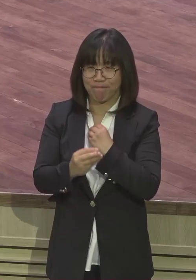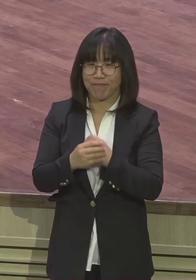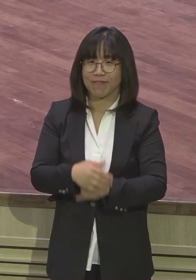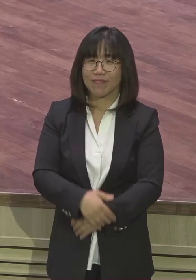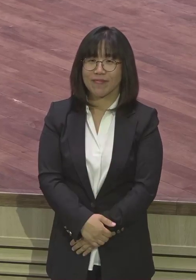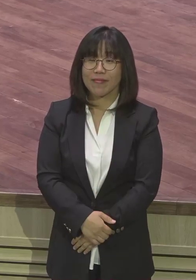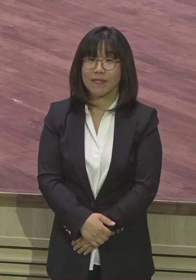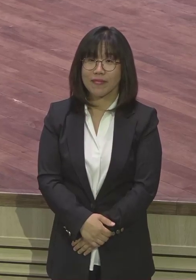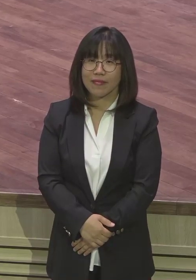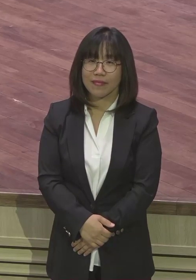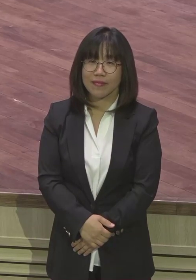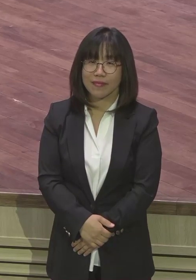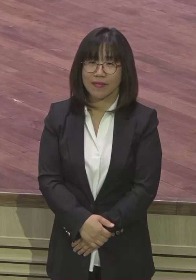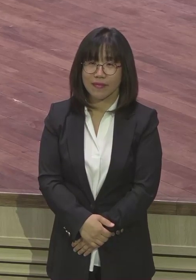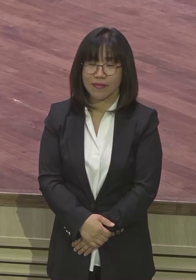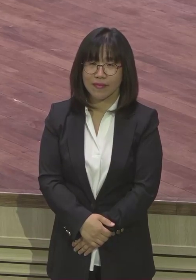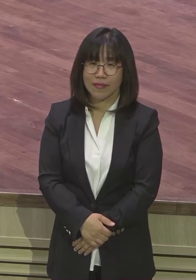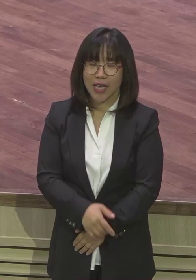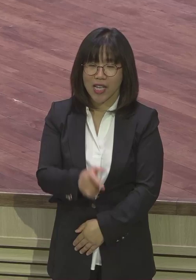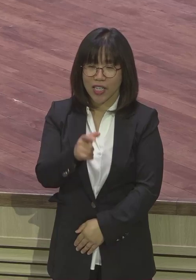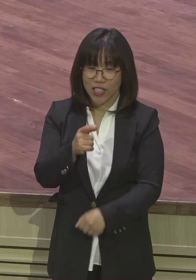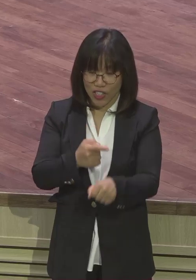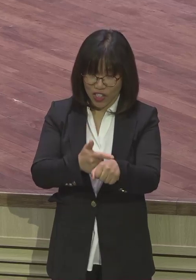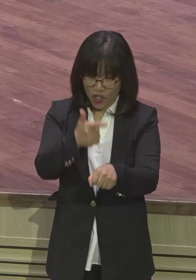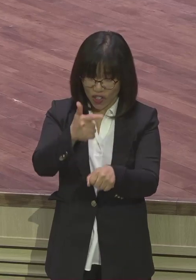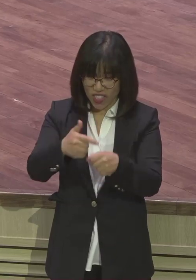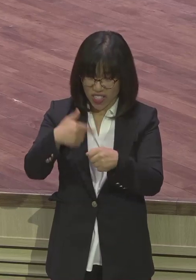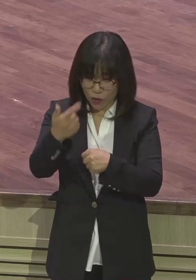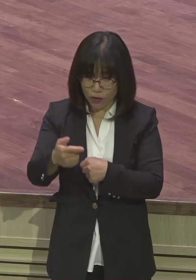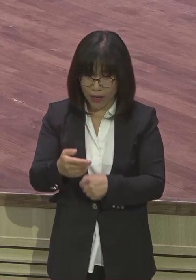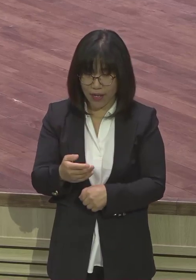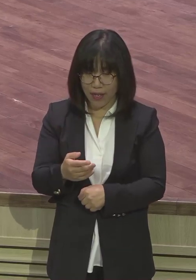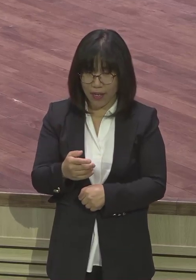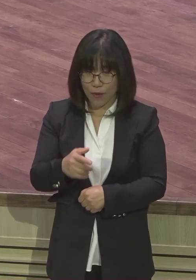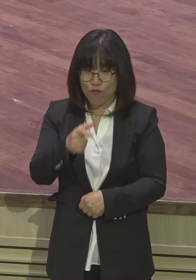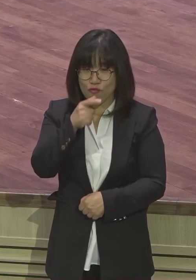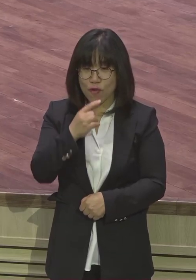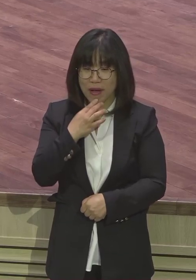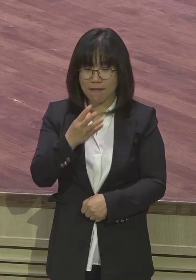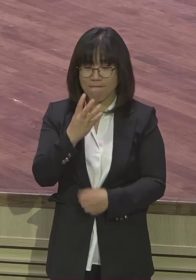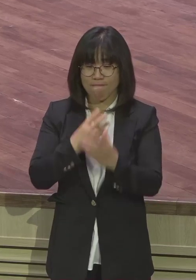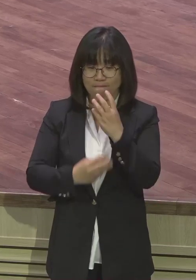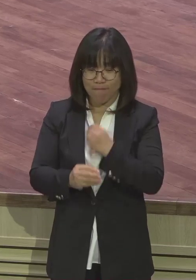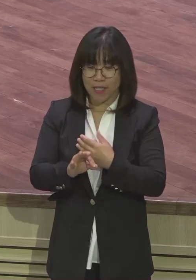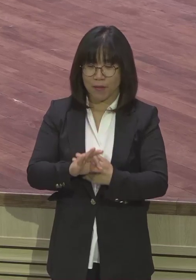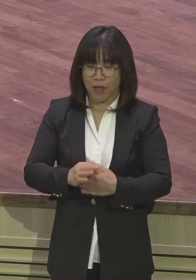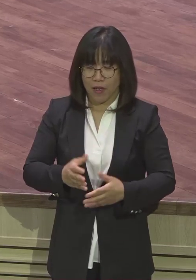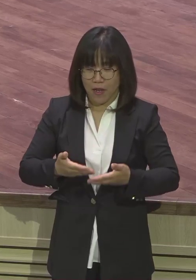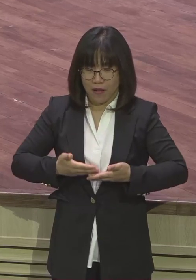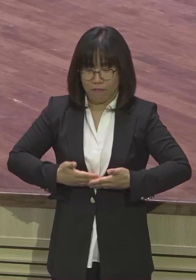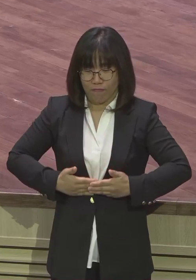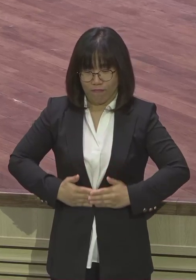그러면요 이런 물만 먹으면 잠 잘 때 배가 쑥 들어가가지고 배가 쑥 들어가 있어요